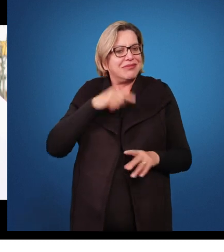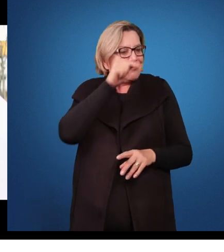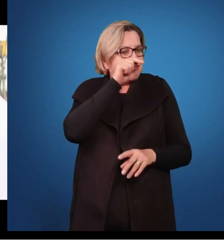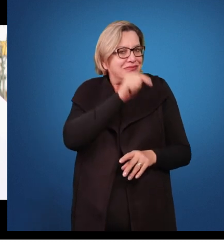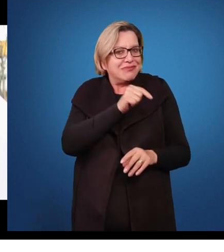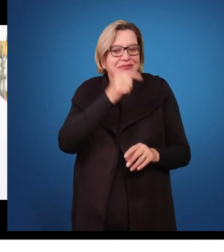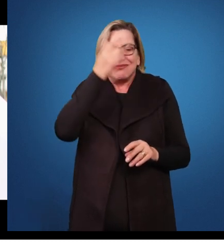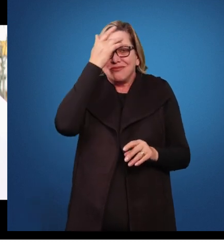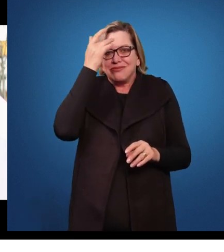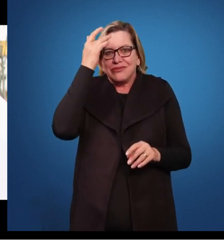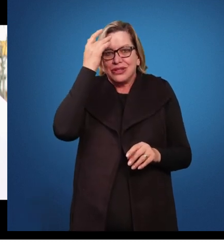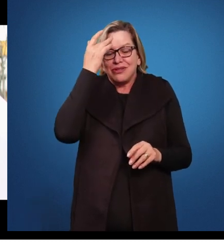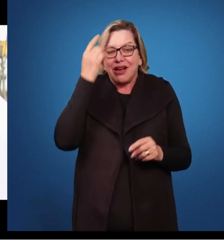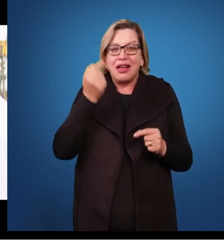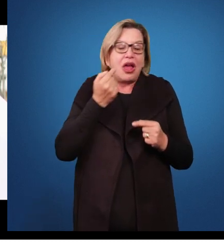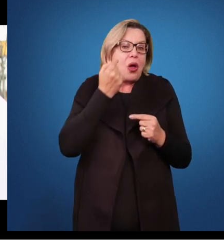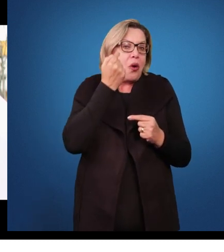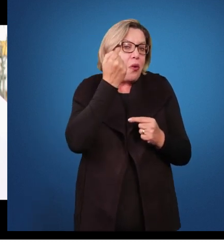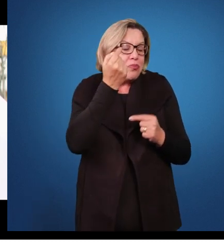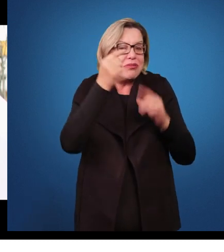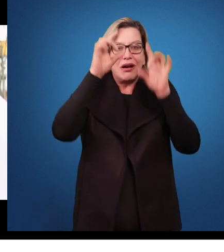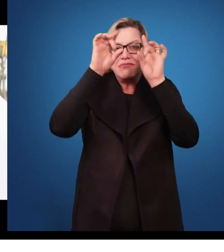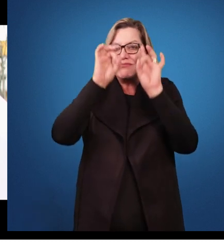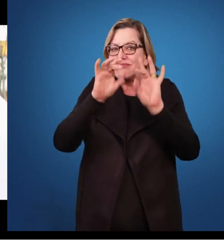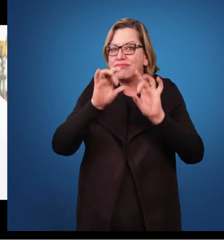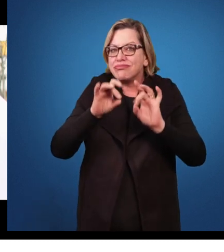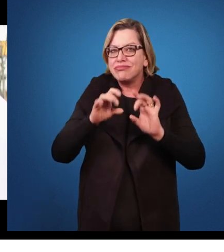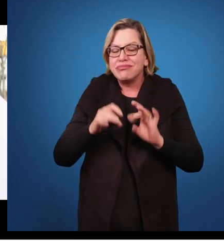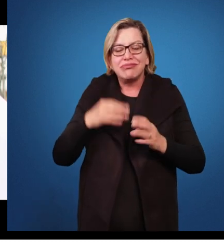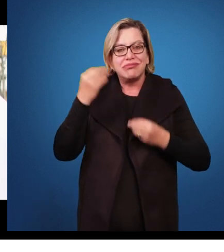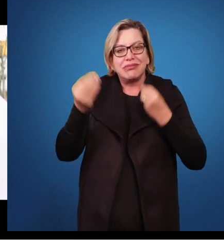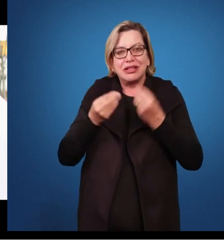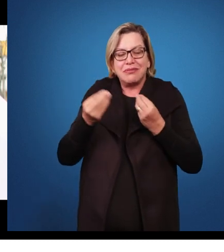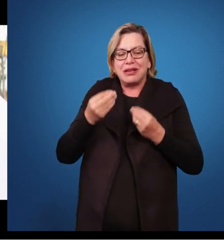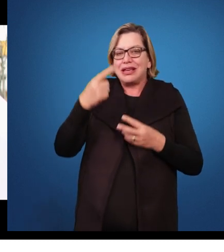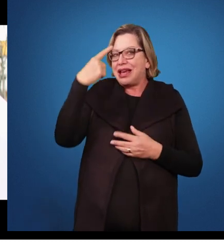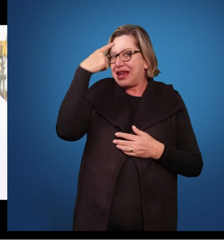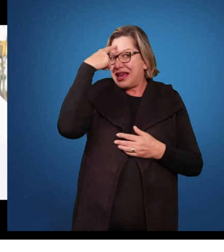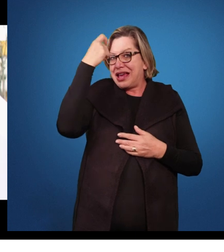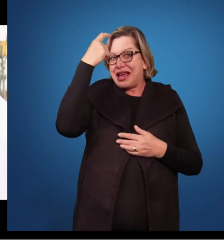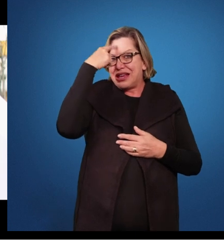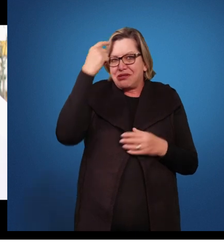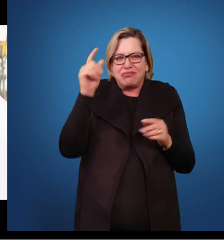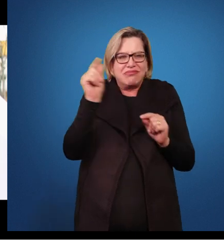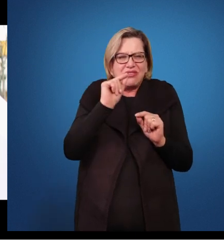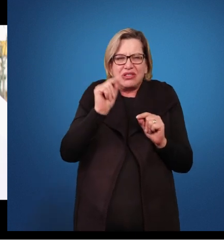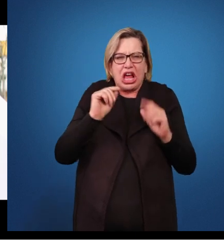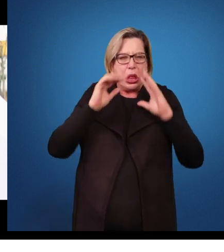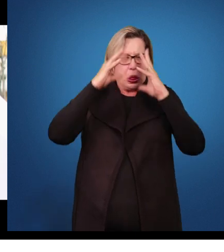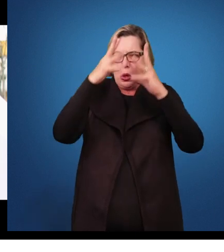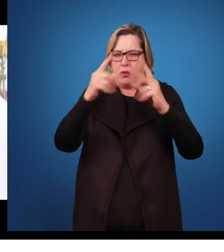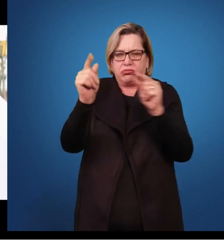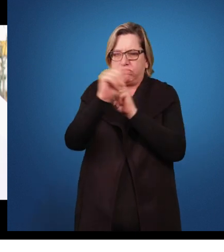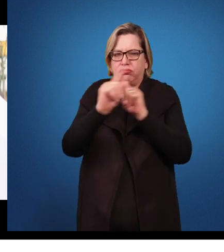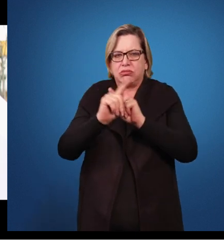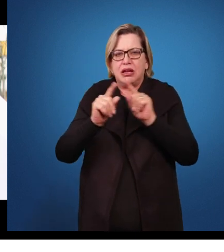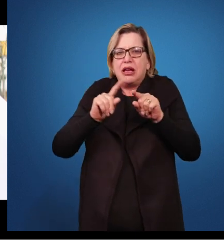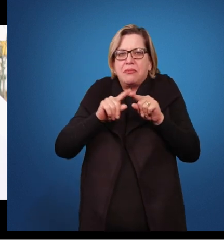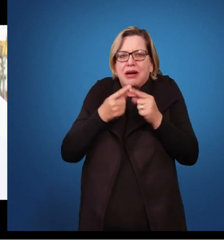são do ponto de vista produtivo-criativo, que não se dedicam a todas as áreas, mas em áreas afins.